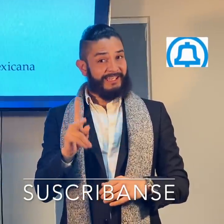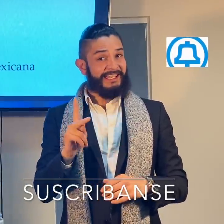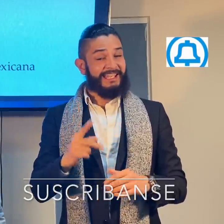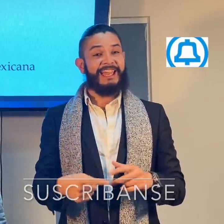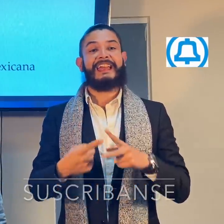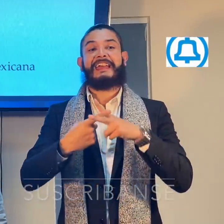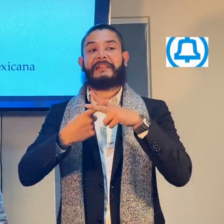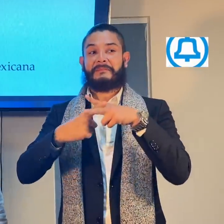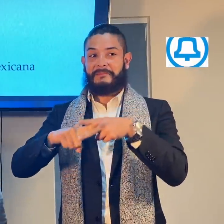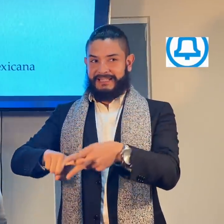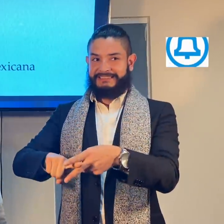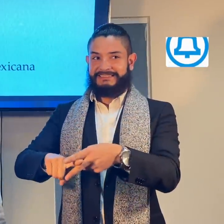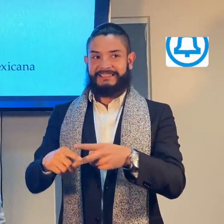Ok, vamos a empezar.